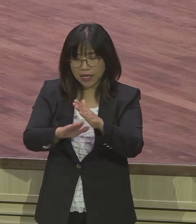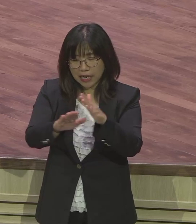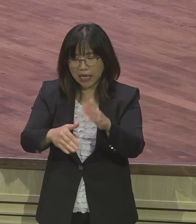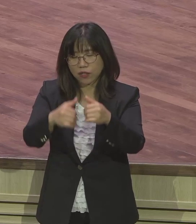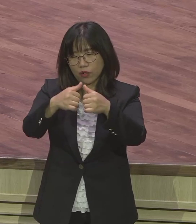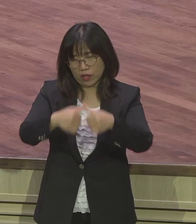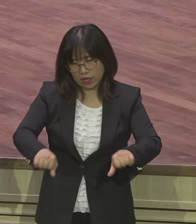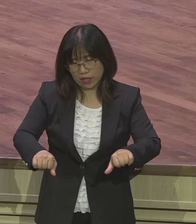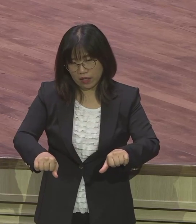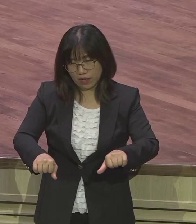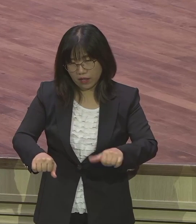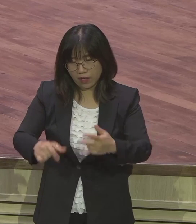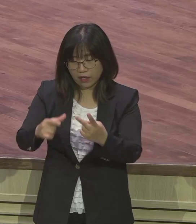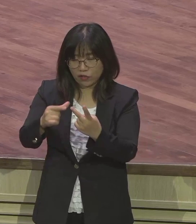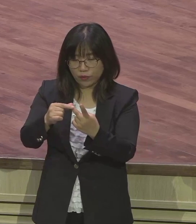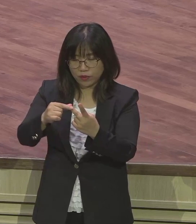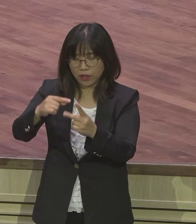두 개 하나님이 만든 거 집중 공격이에요